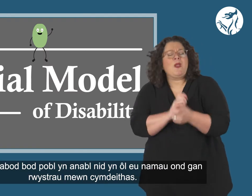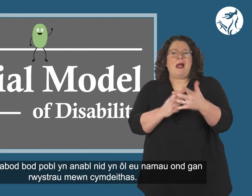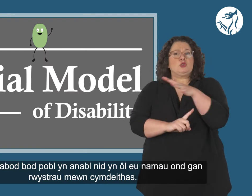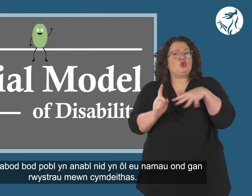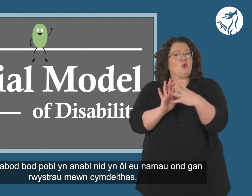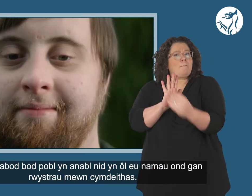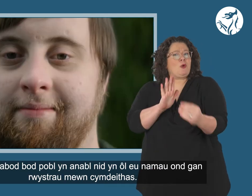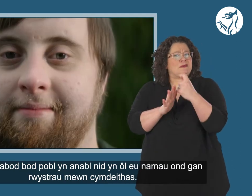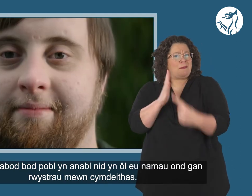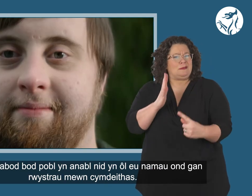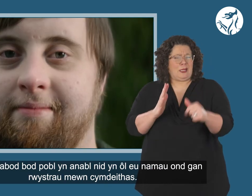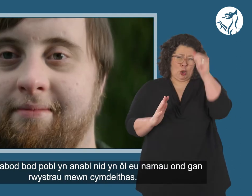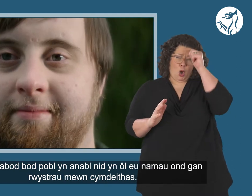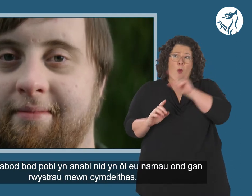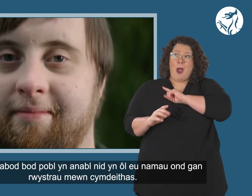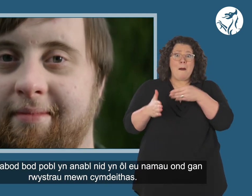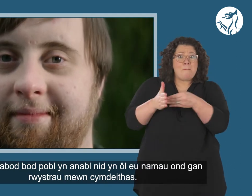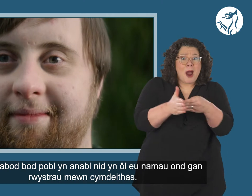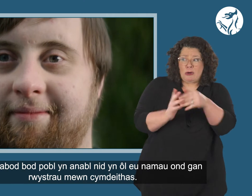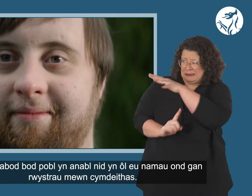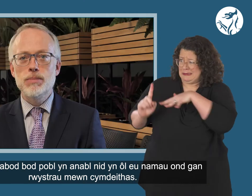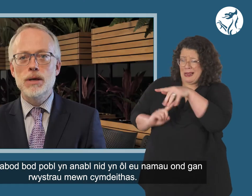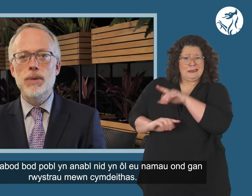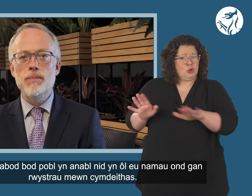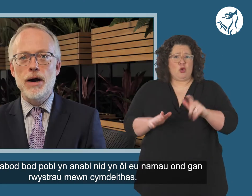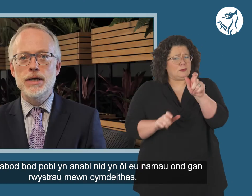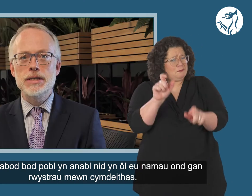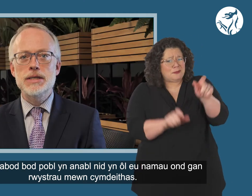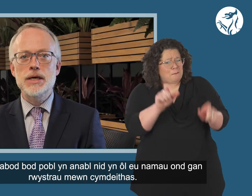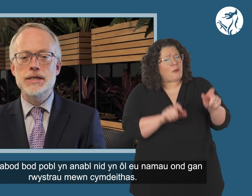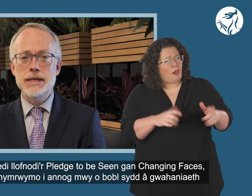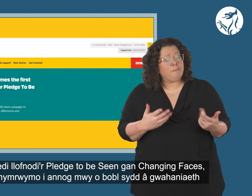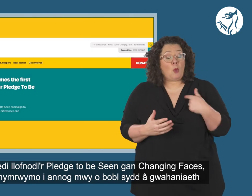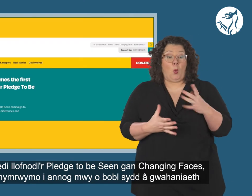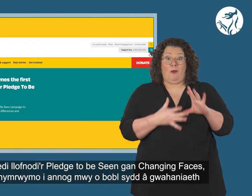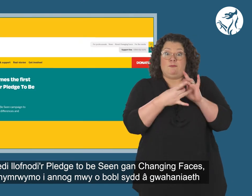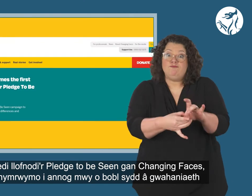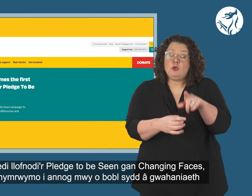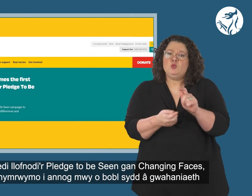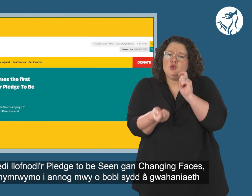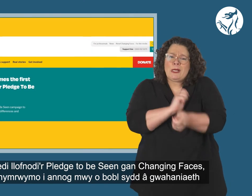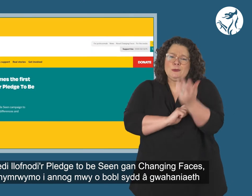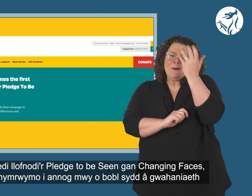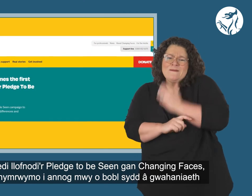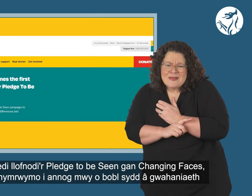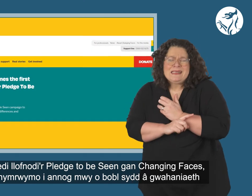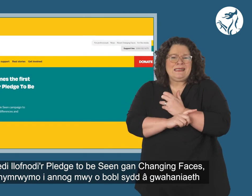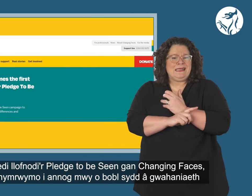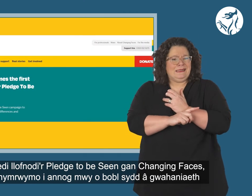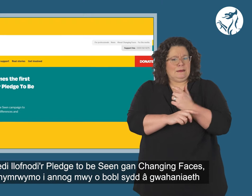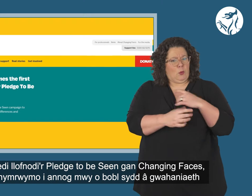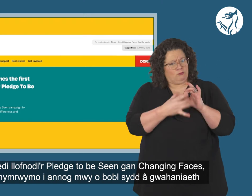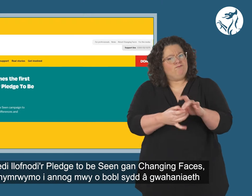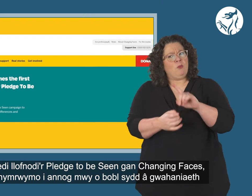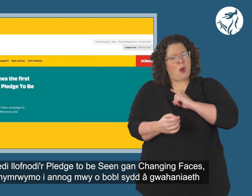recognises that people are disabled not by their impairments, but by barriers in society. We've signed the Changing Faces pledge to be